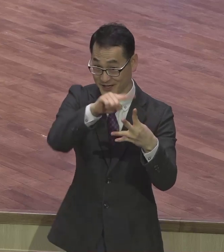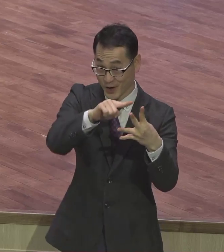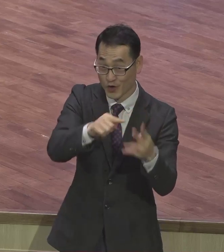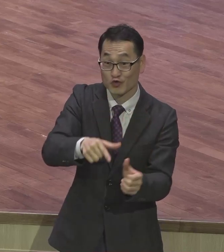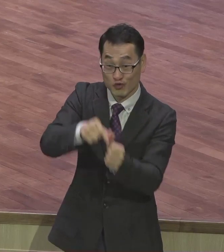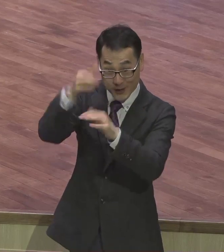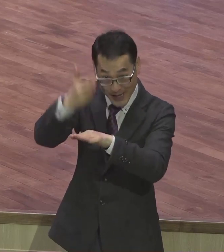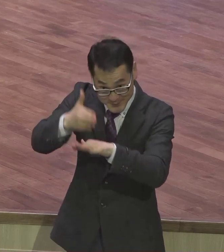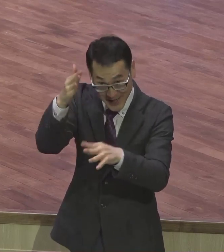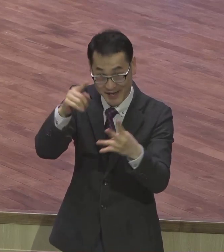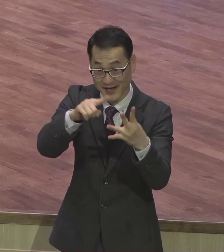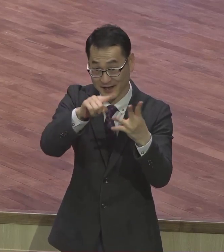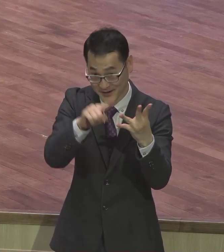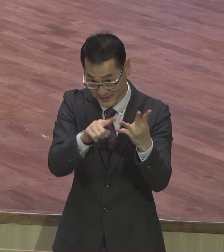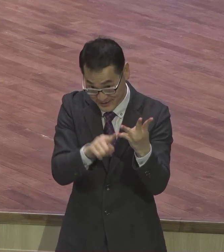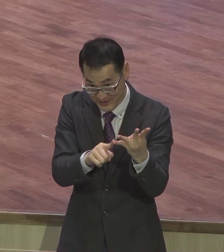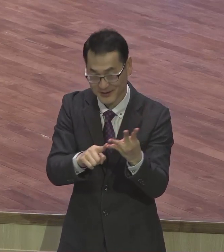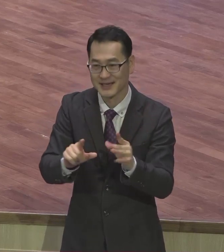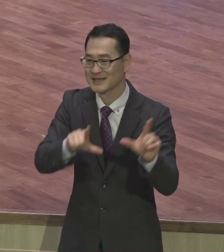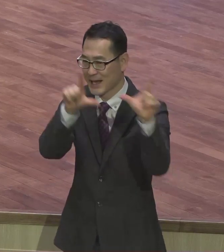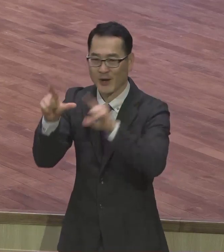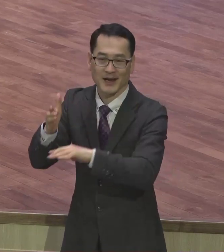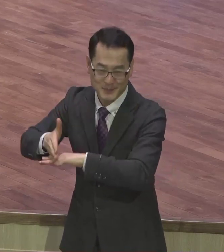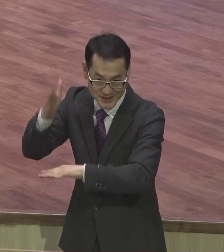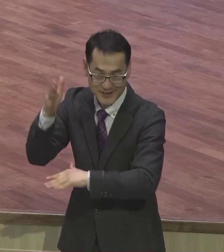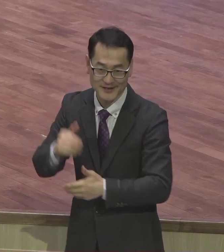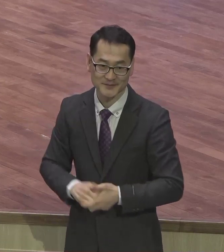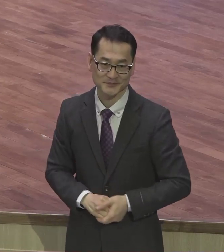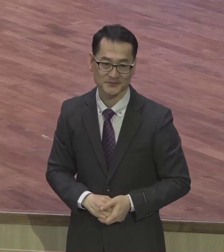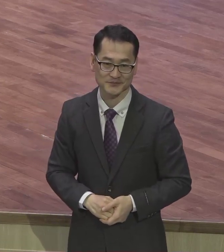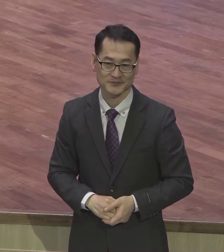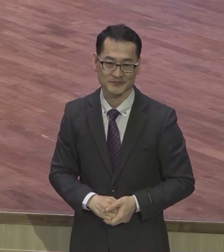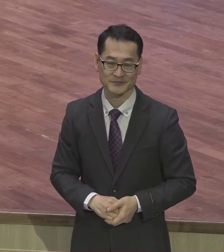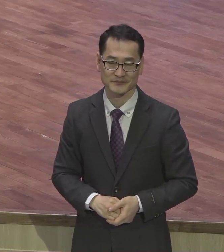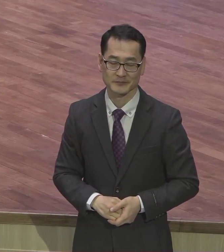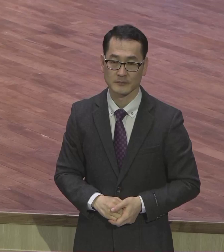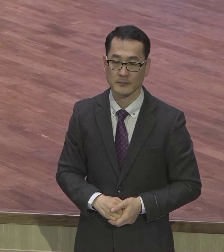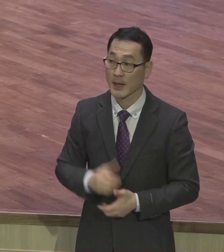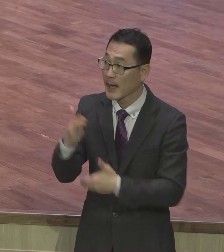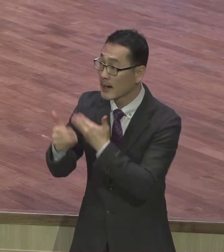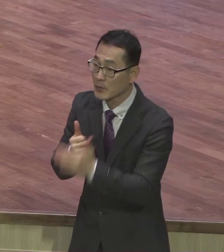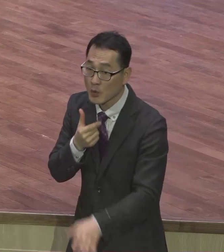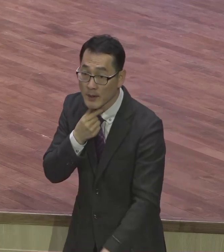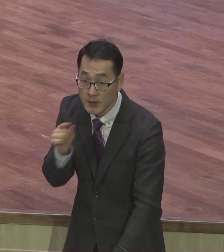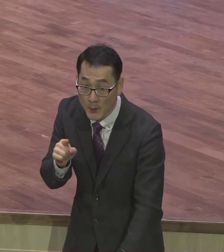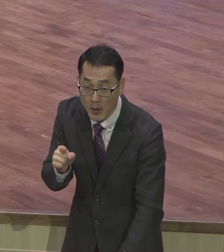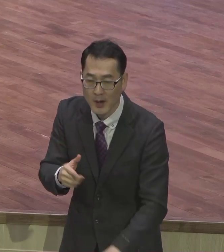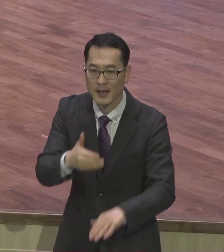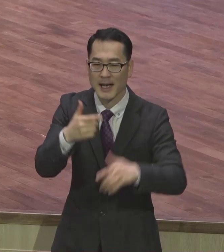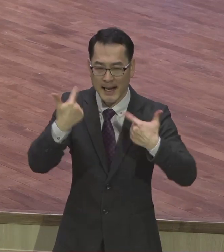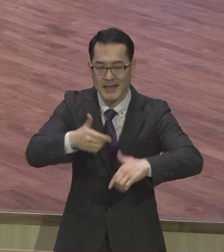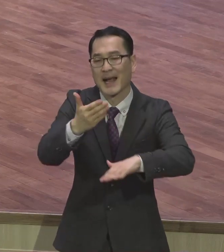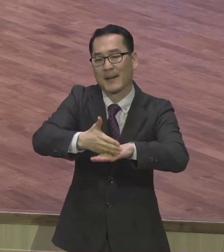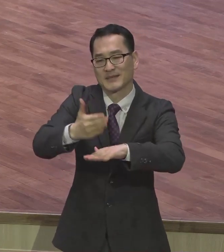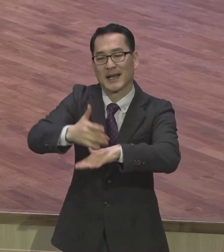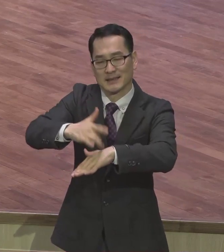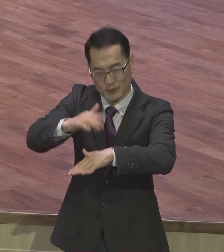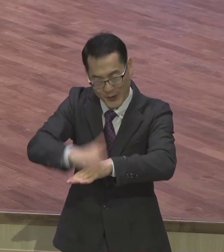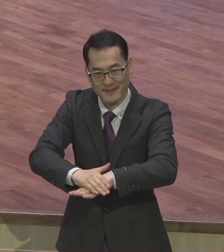우리에게 원하시는 것 한마디로 감사가 생활화되라 그런 말이에요 감사가